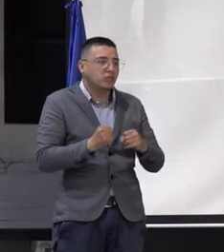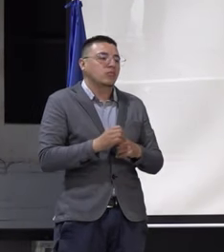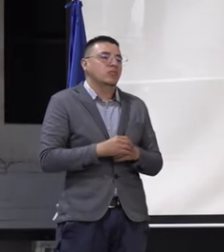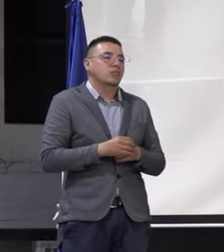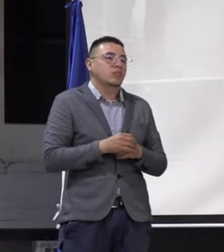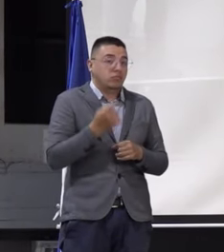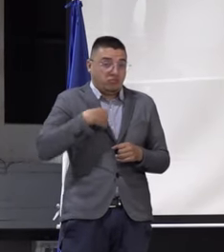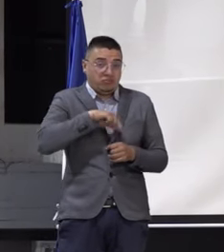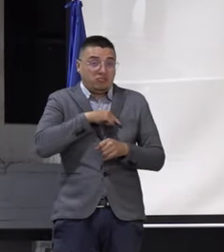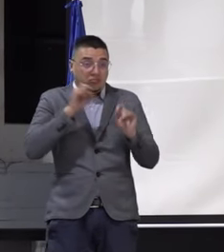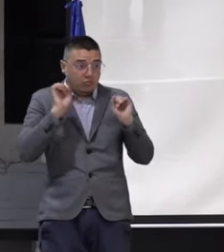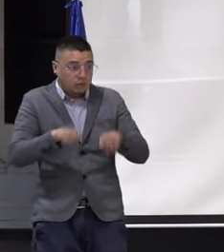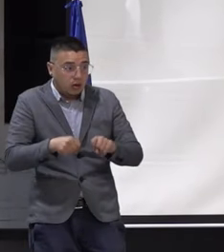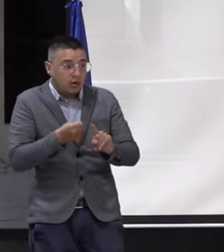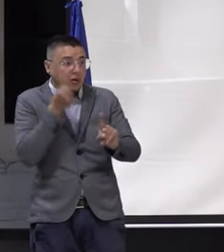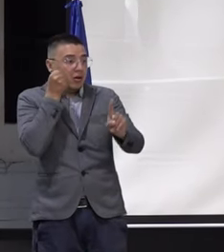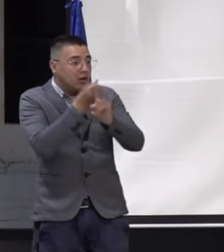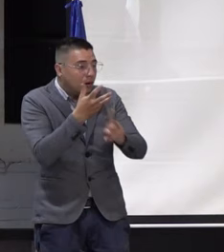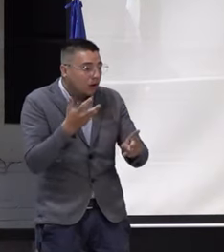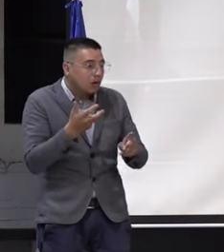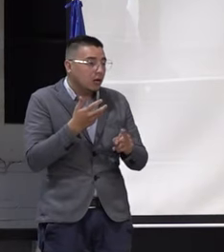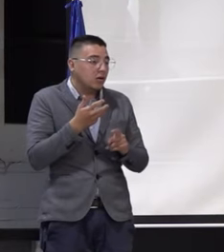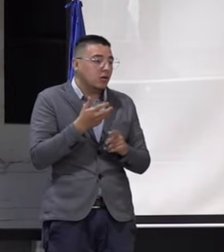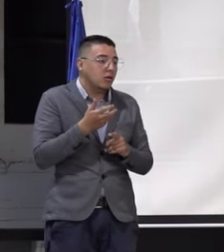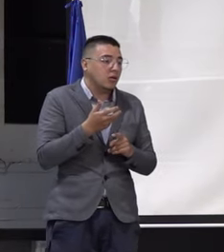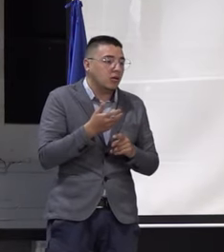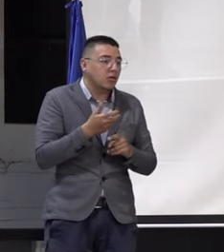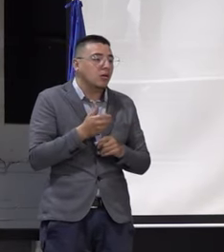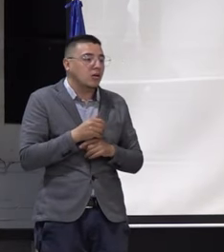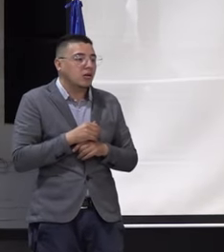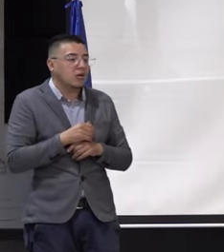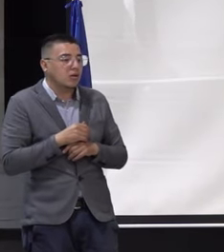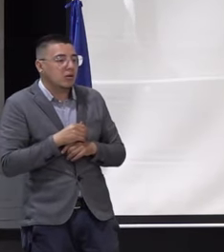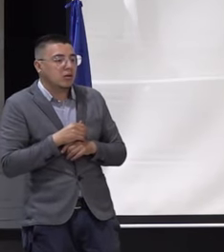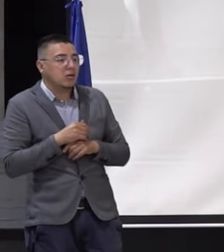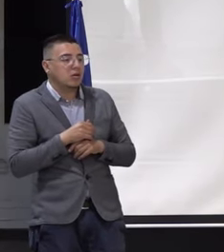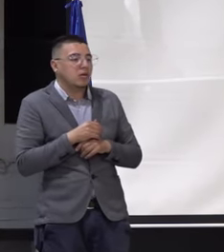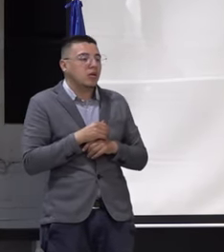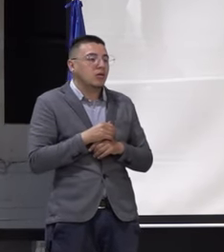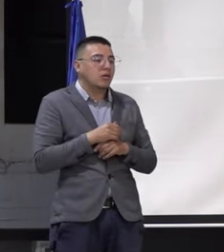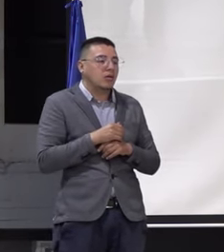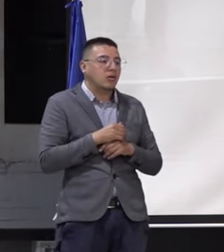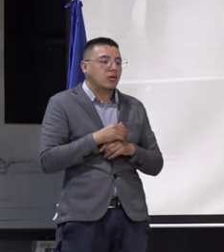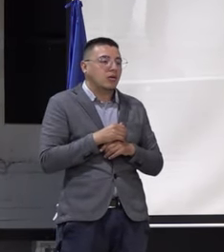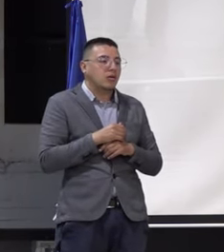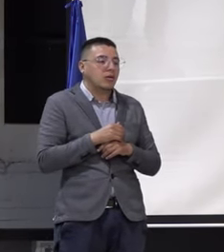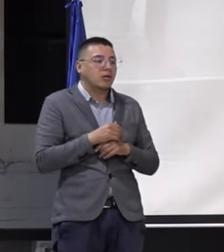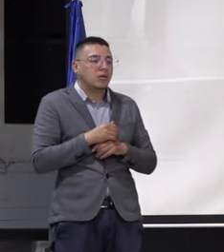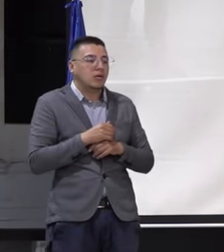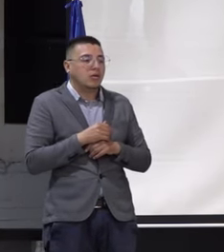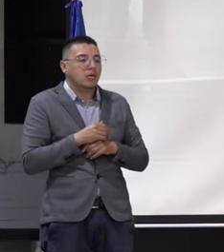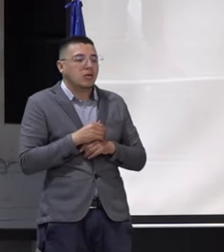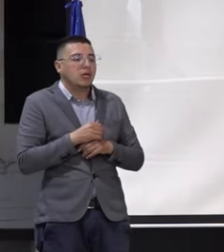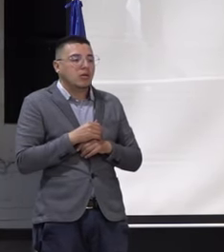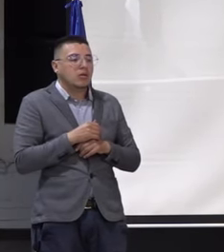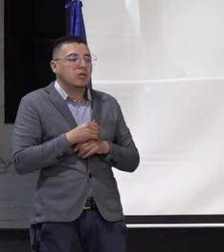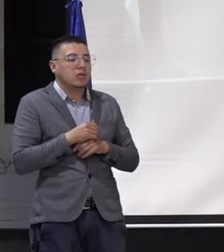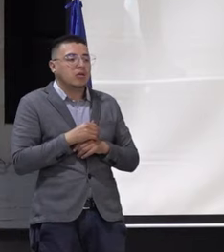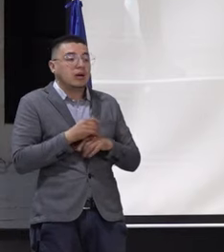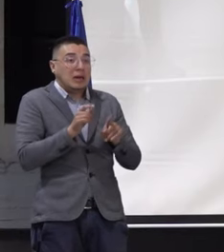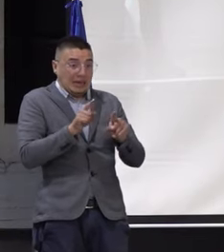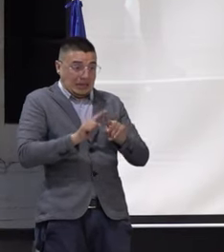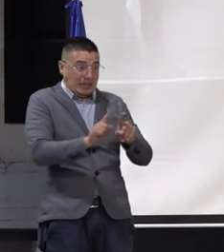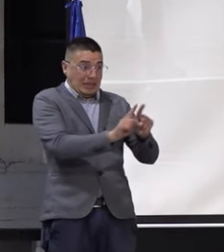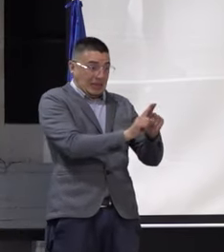generar un vínculo entre la sociedad y entre la universidad. Uno de esos